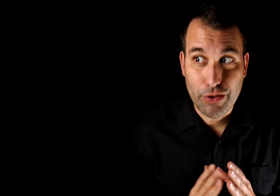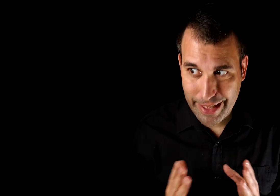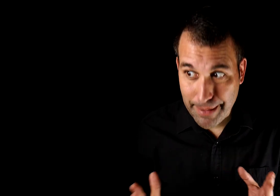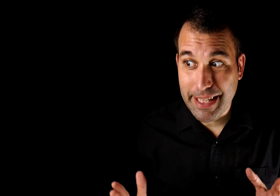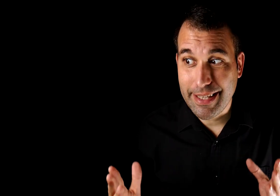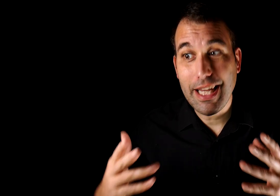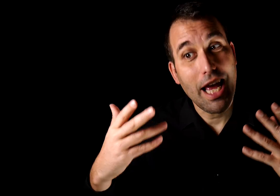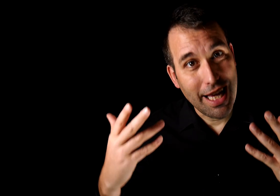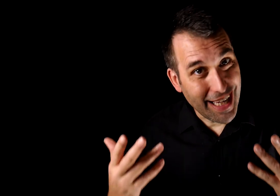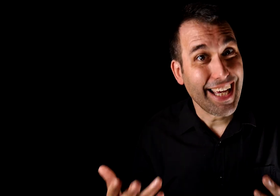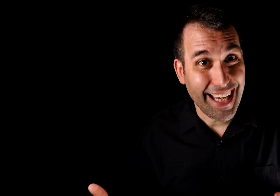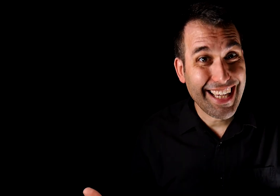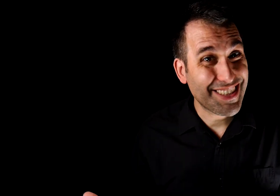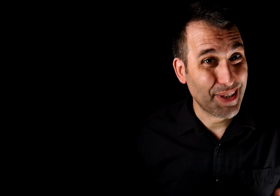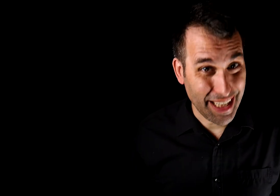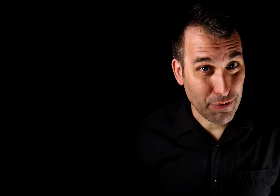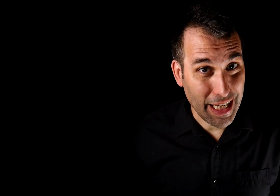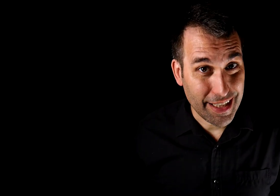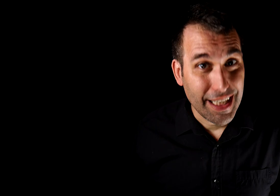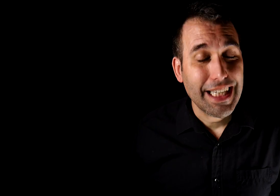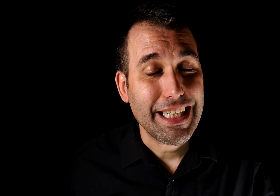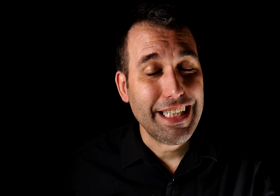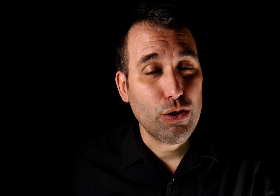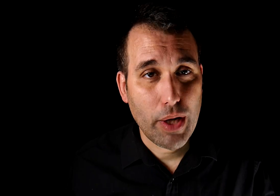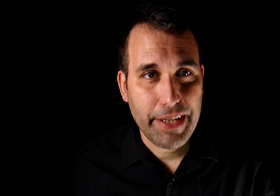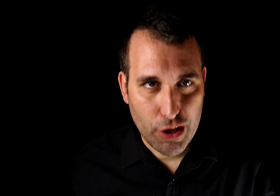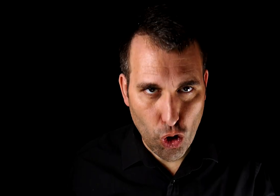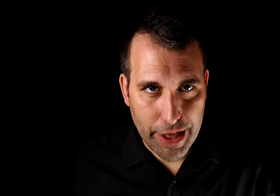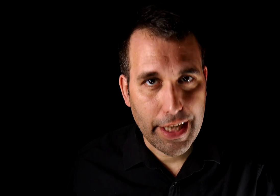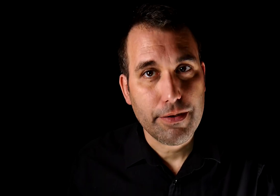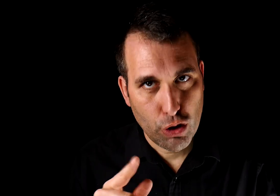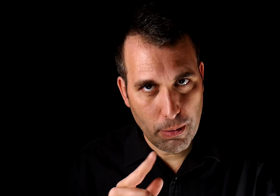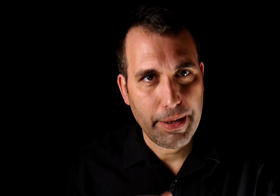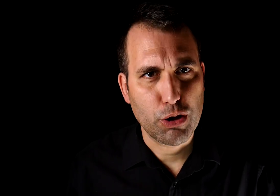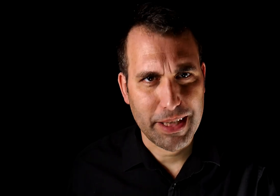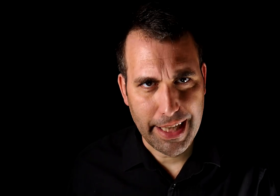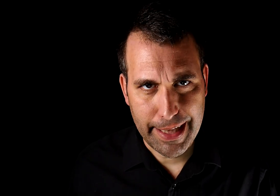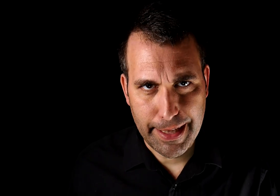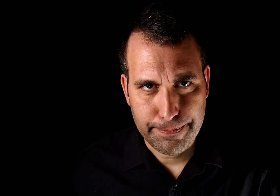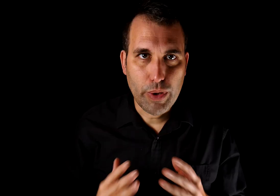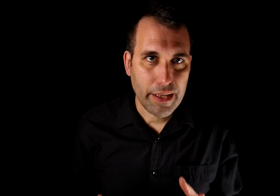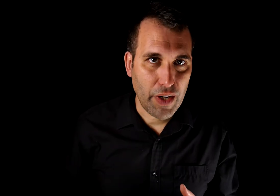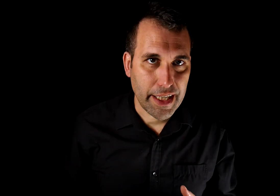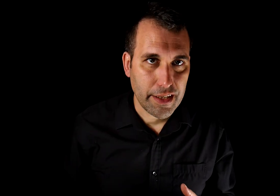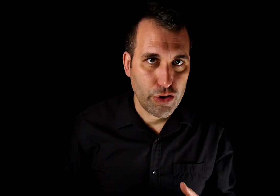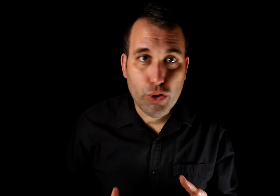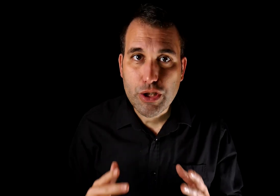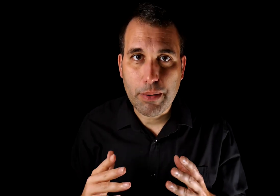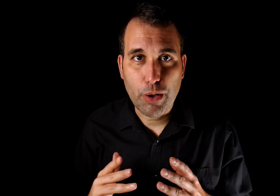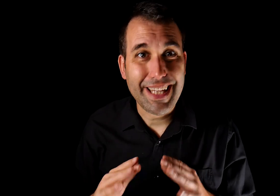irónicamente, es una red flag. Y una bien gorda, como veremos más adelante. Una red flag no es una prueba